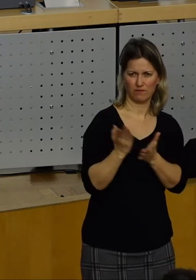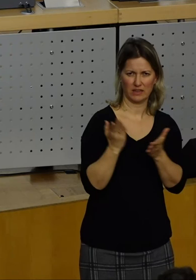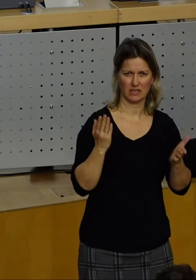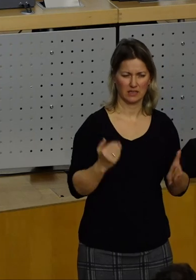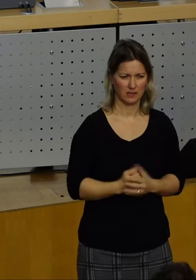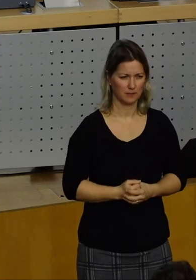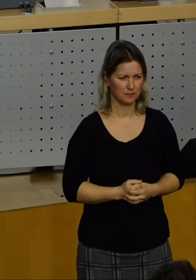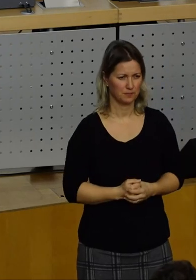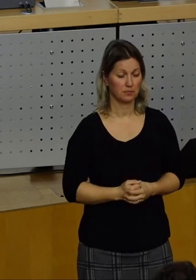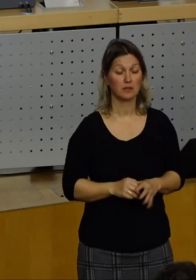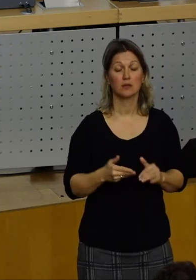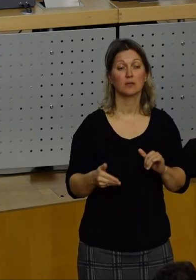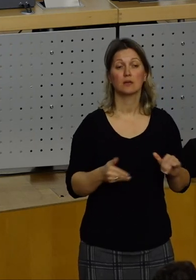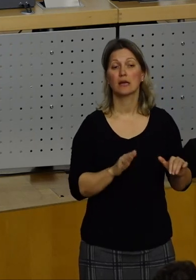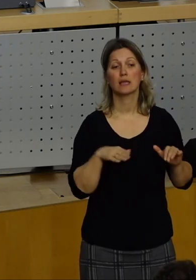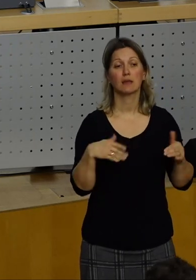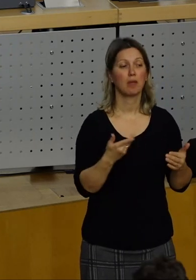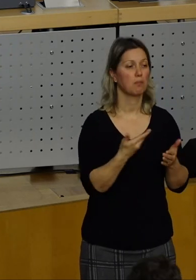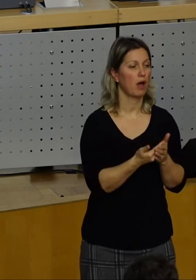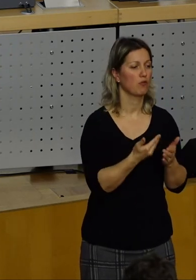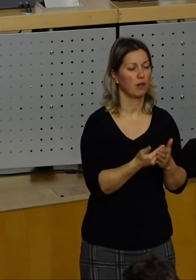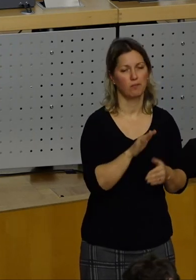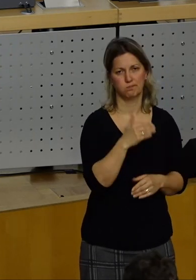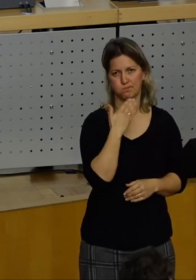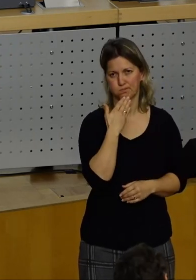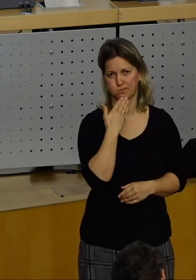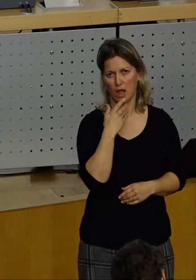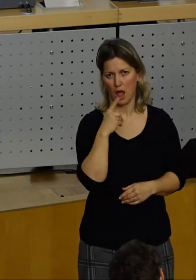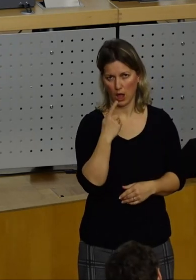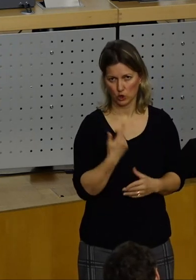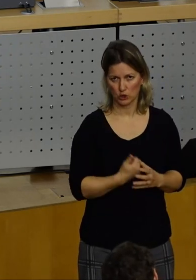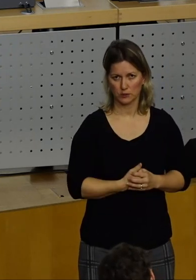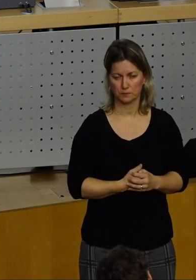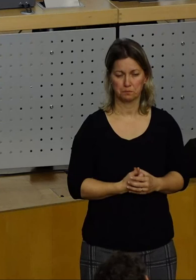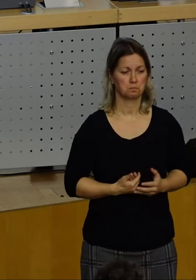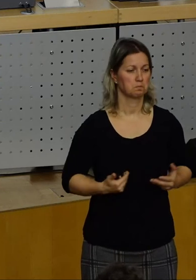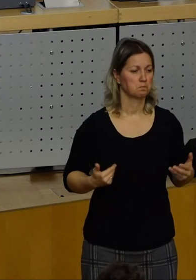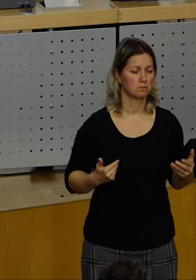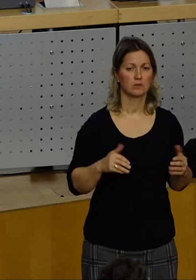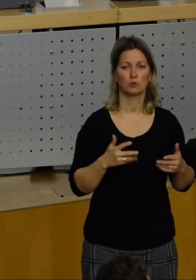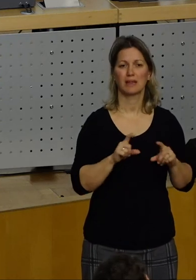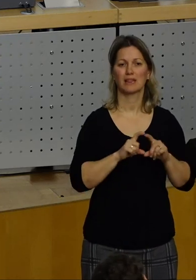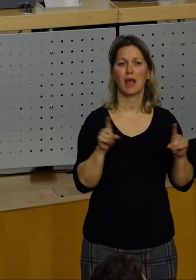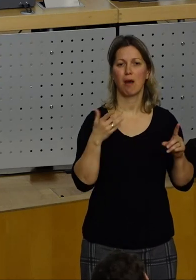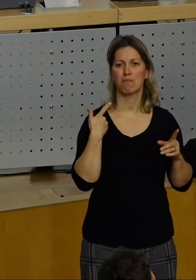Es gibt aber eben auch die ganz banalen Beispiele, und da kommen wir auf die Frage mit dem